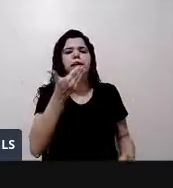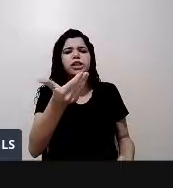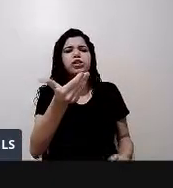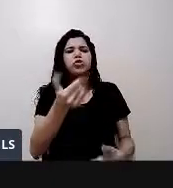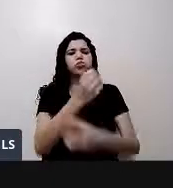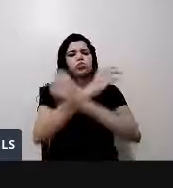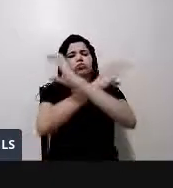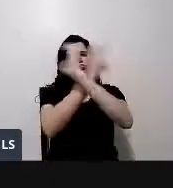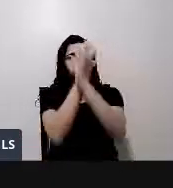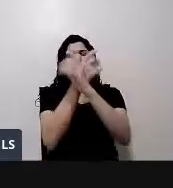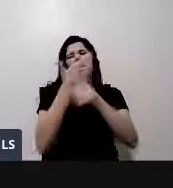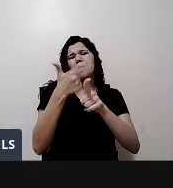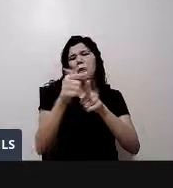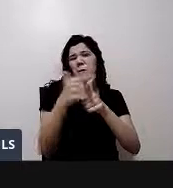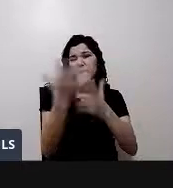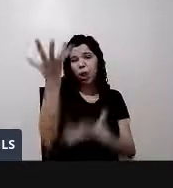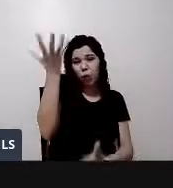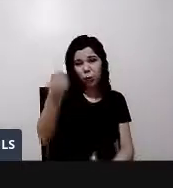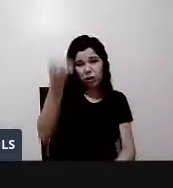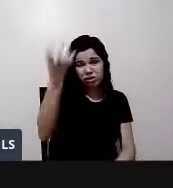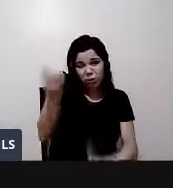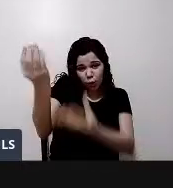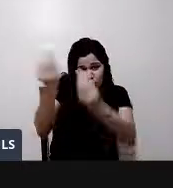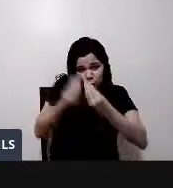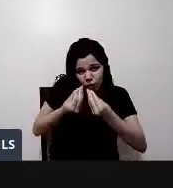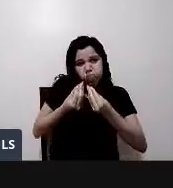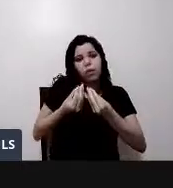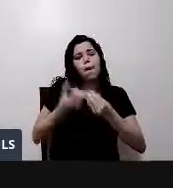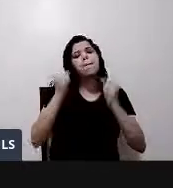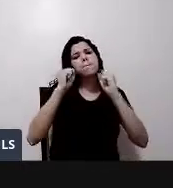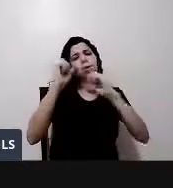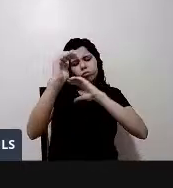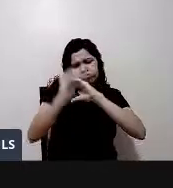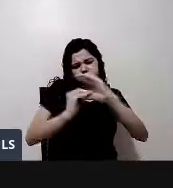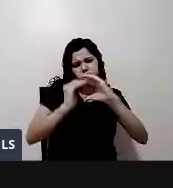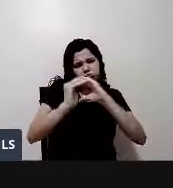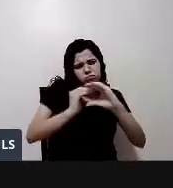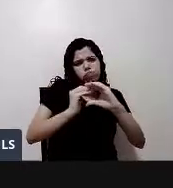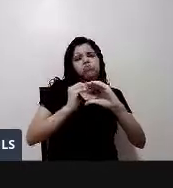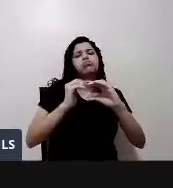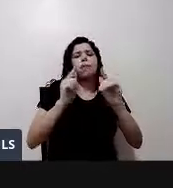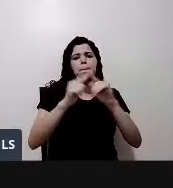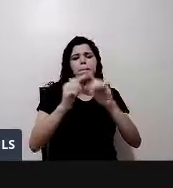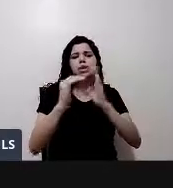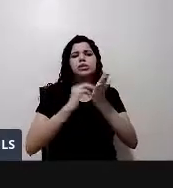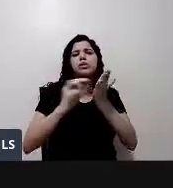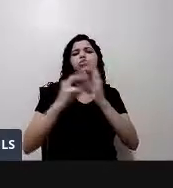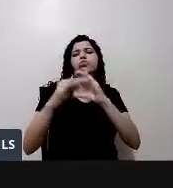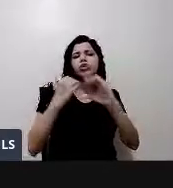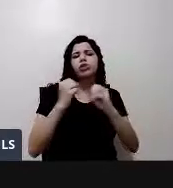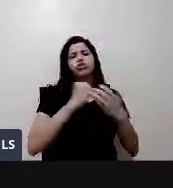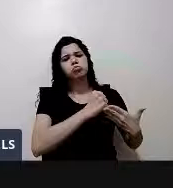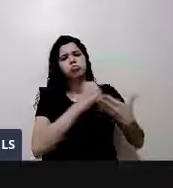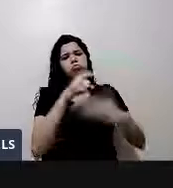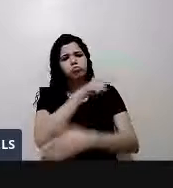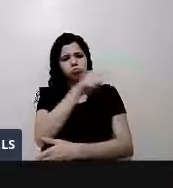receber o seu auxílio emergencial, entre em contato com a gente também, entre em contato que a gente pode tentar te ajudar, tá bom? De alguma forma. Agora,